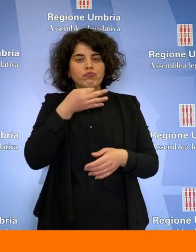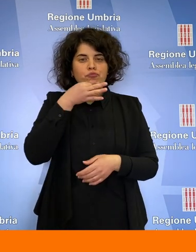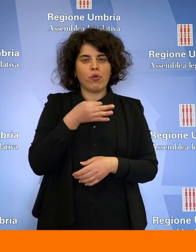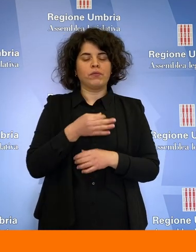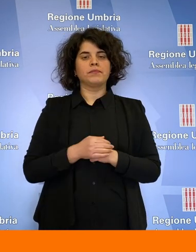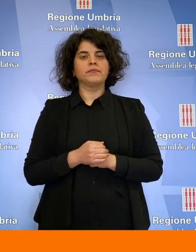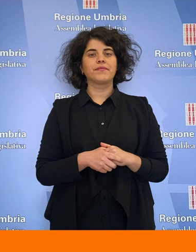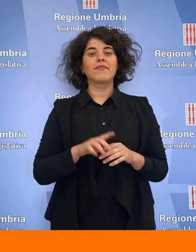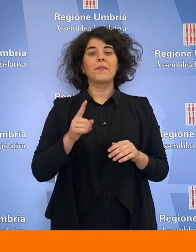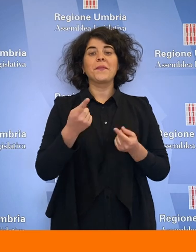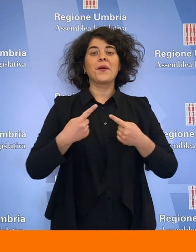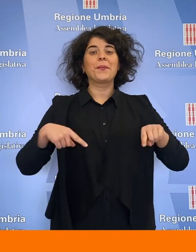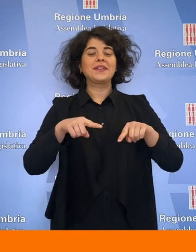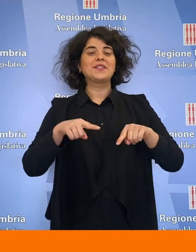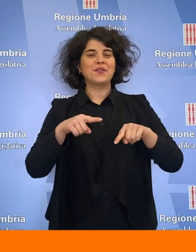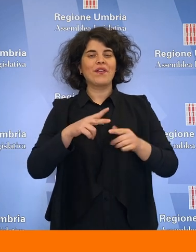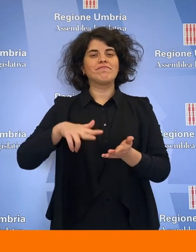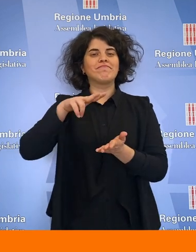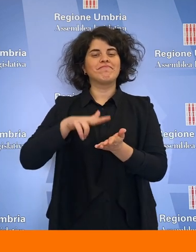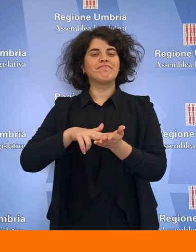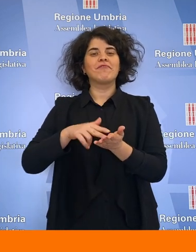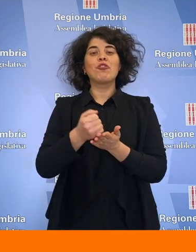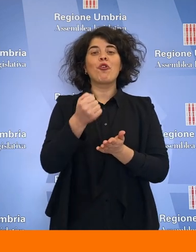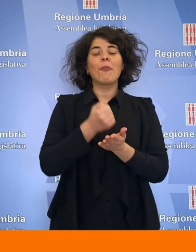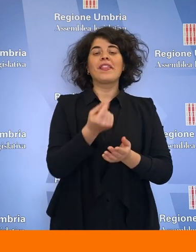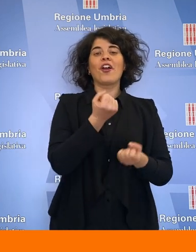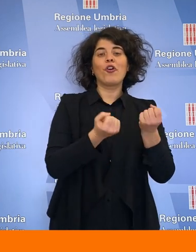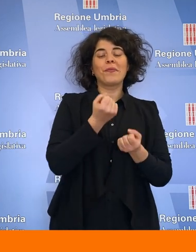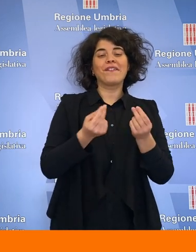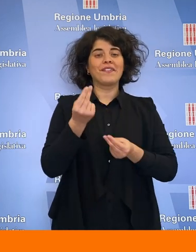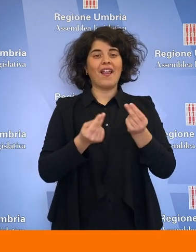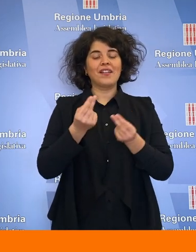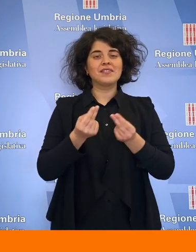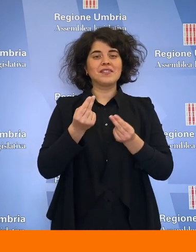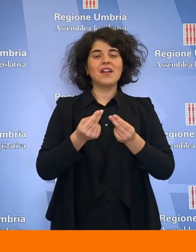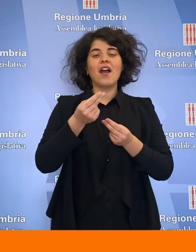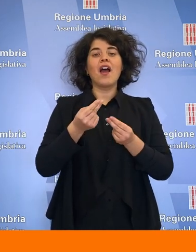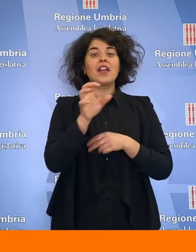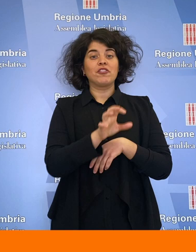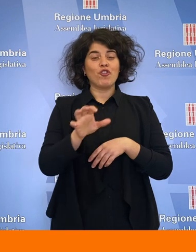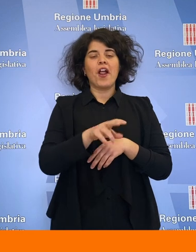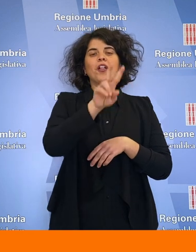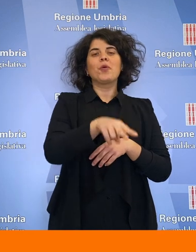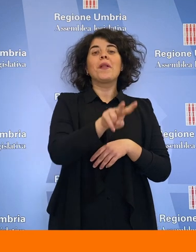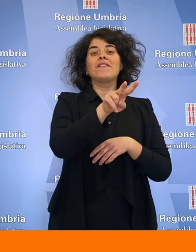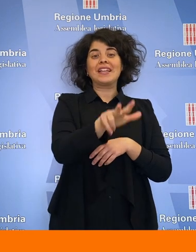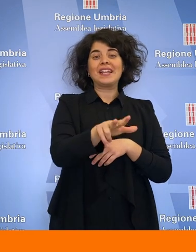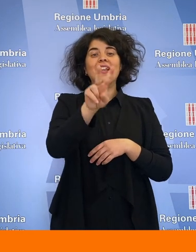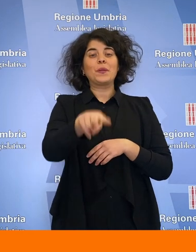In prima commissione ha approvato il documento di Economia e Finanza regionale 2023